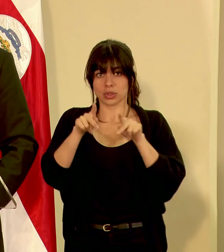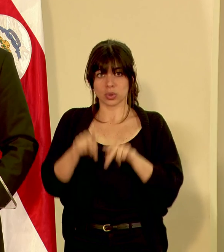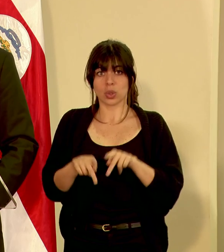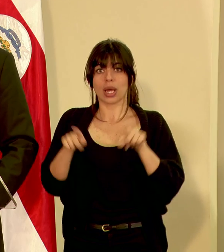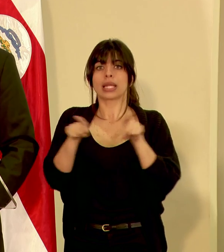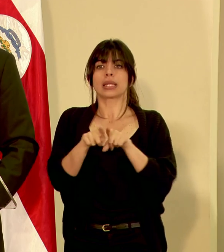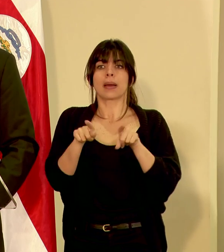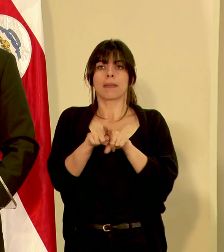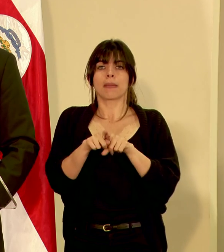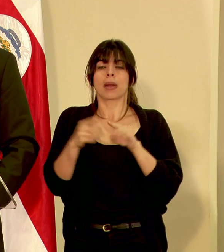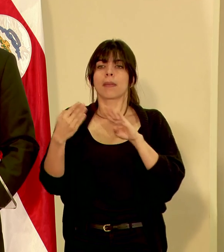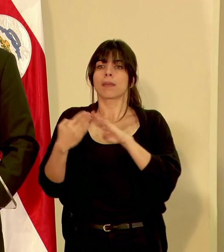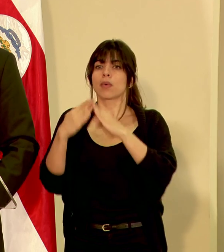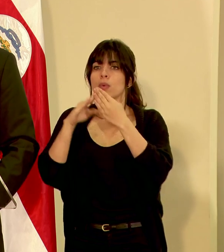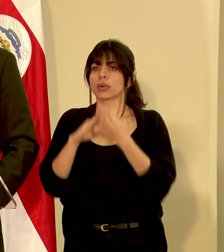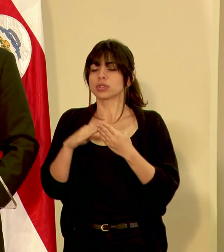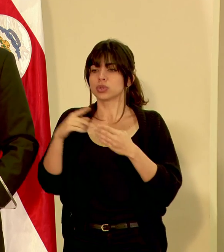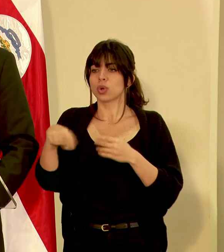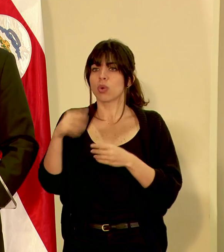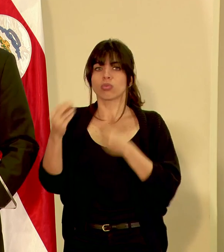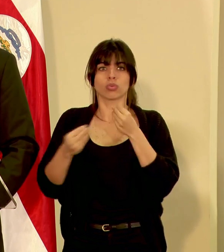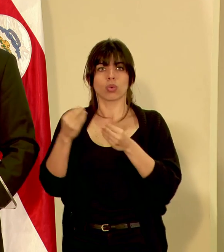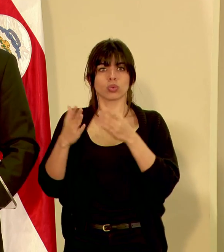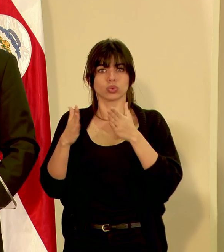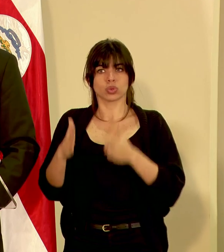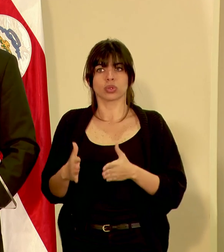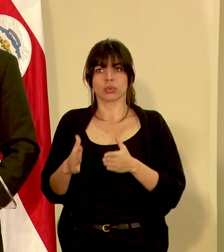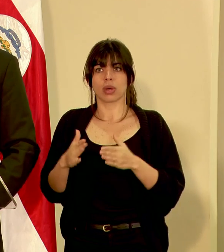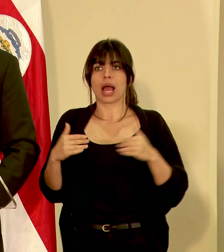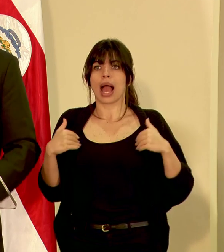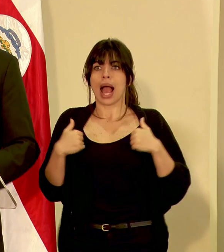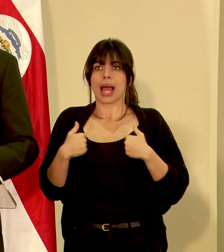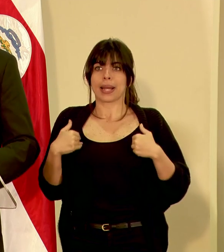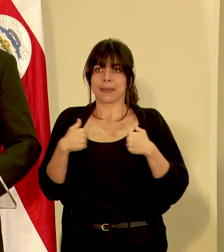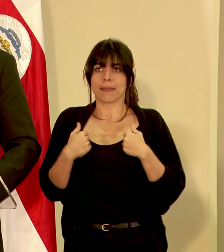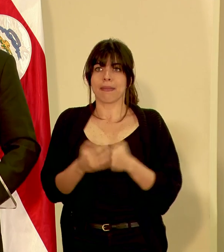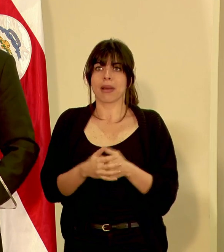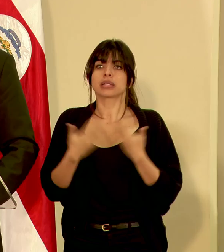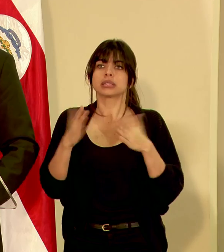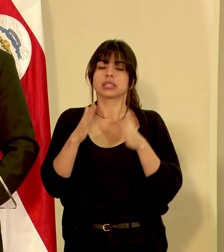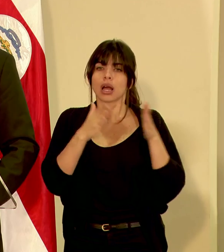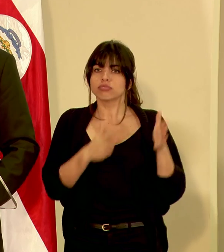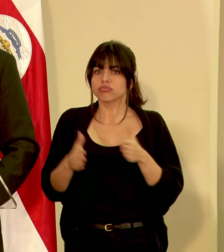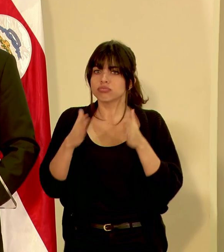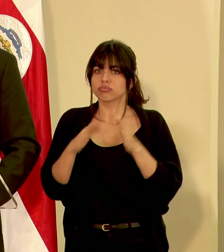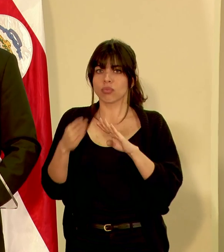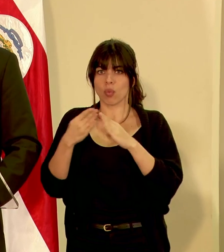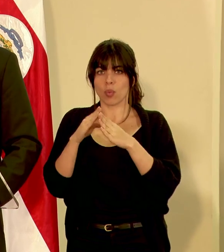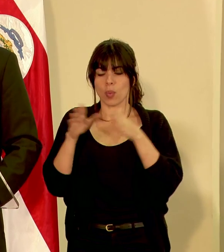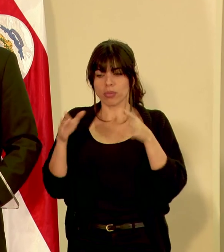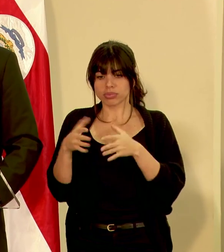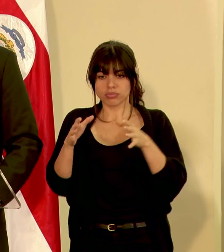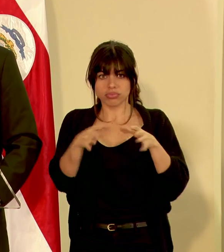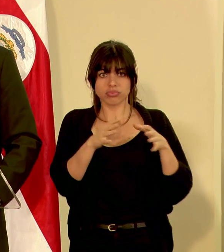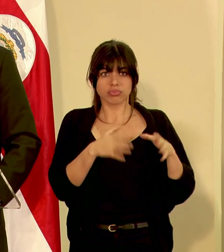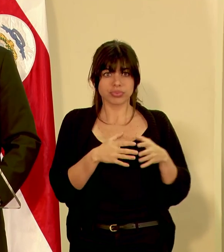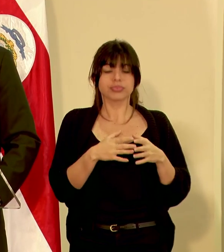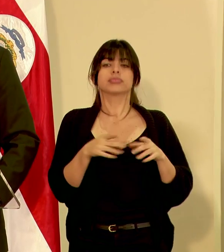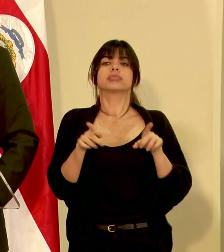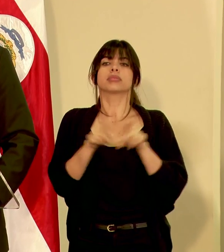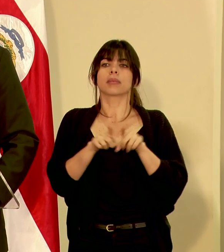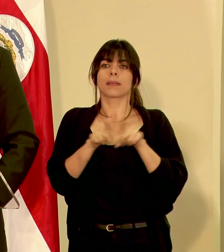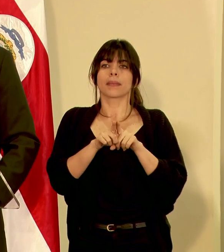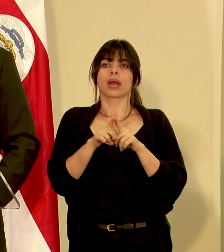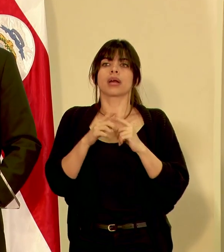también población productiva animal, se ha organizado a las comunidades y se ha acercado